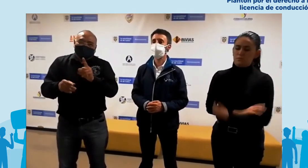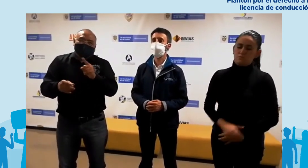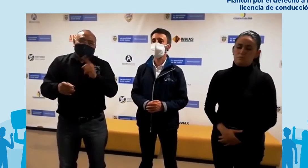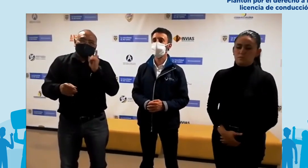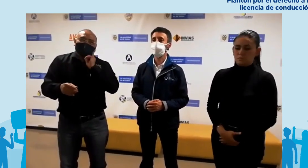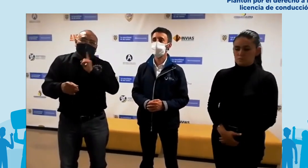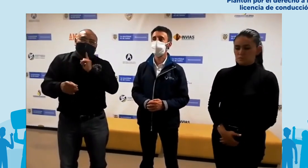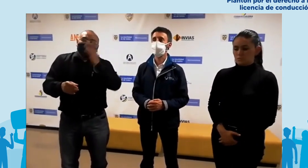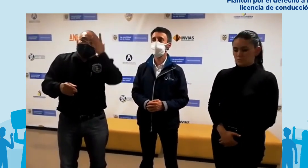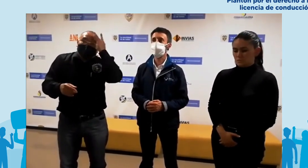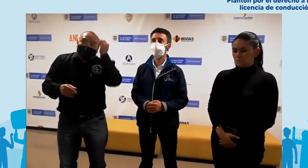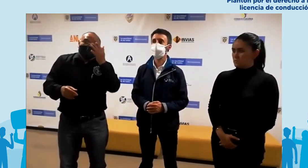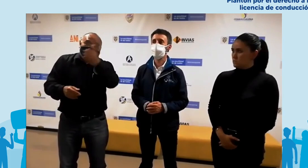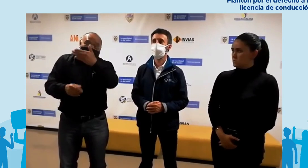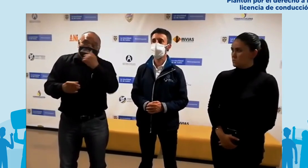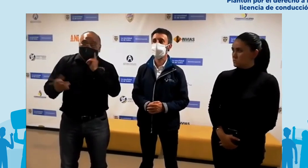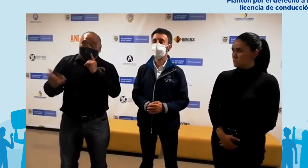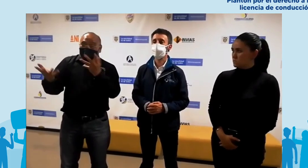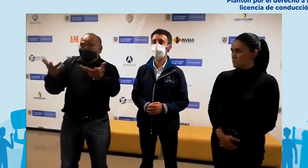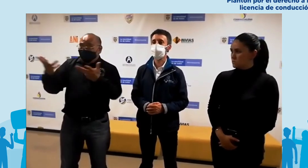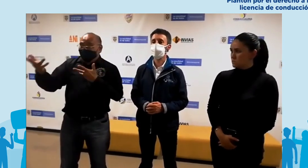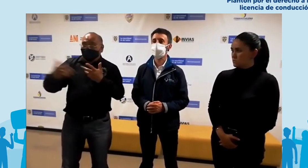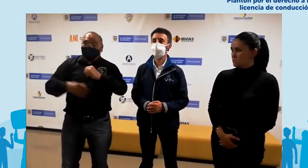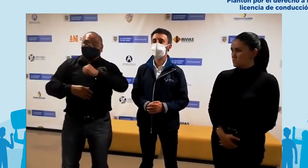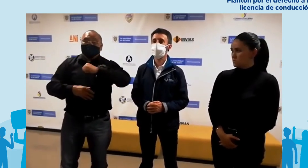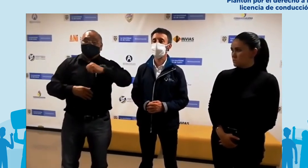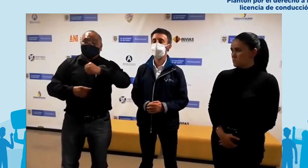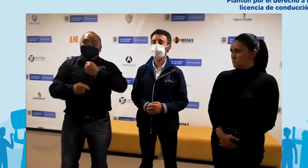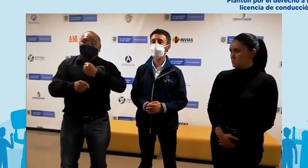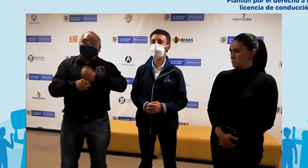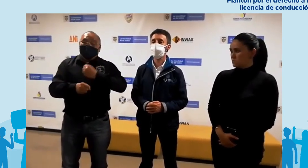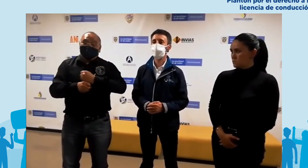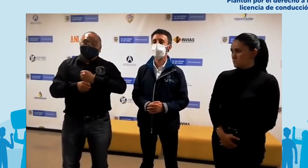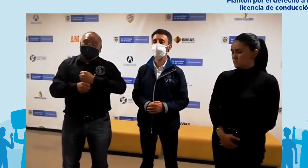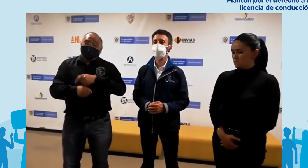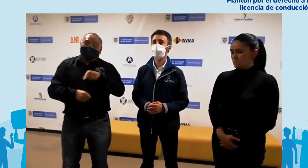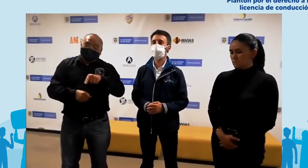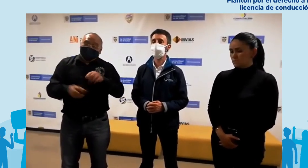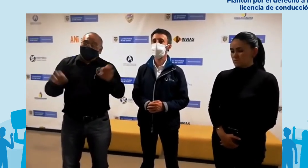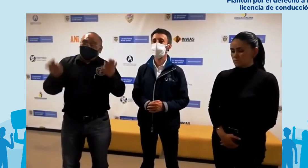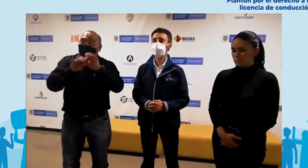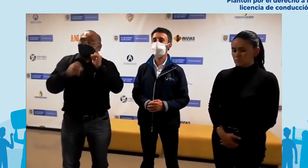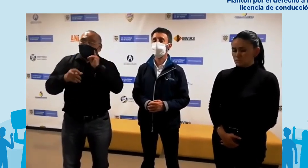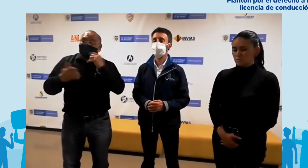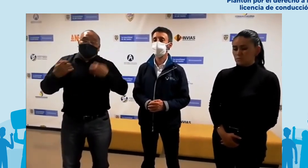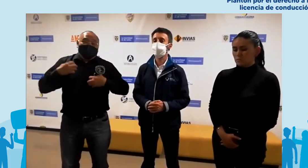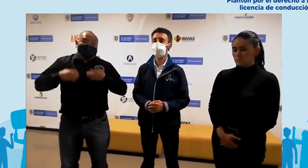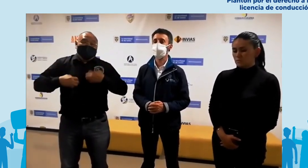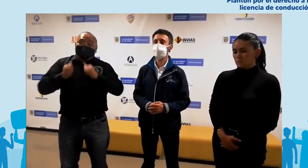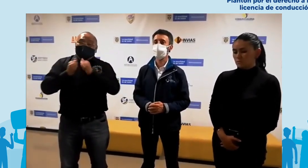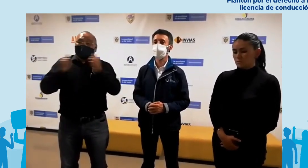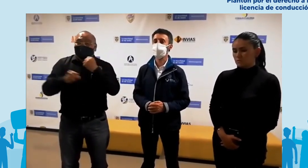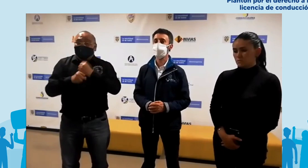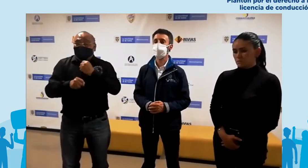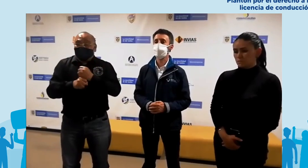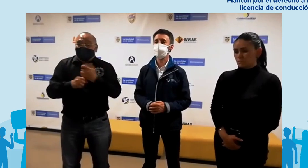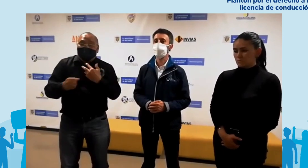sentarnos a evaluar esta posición para que este anexo se derogue y se pueda solucionar la